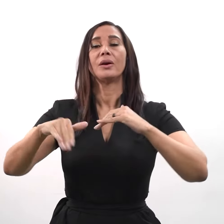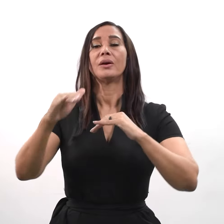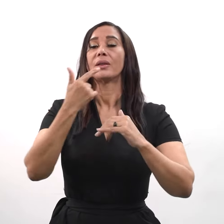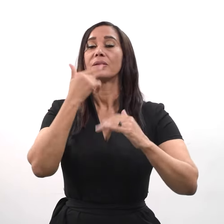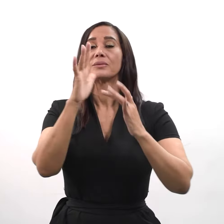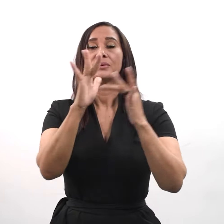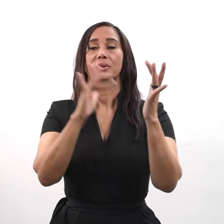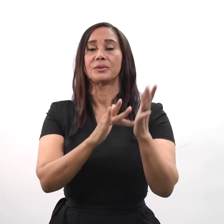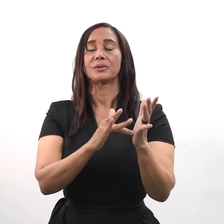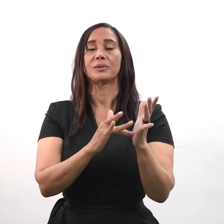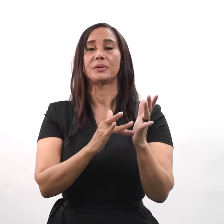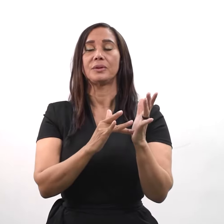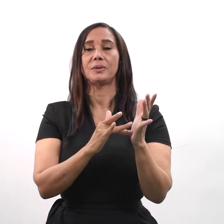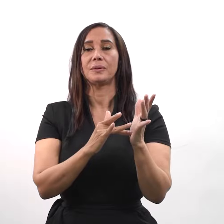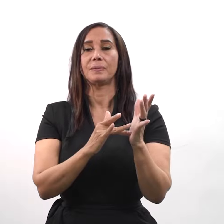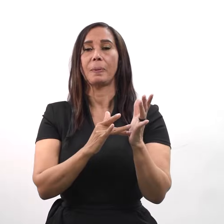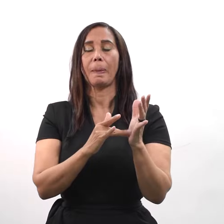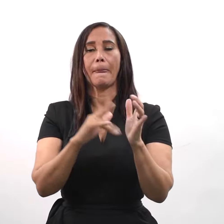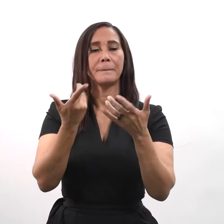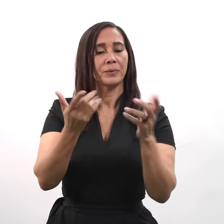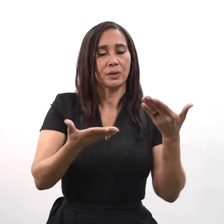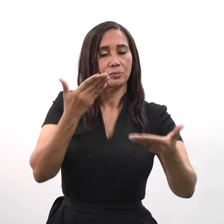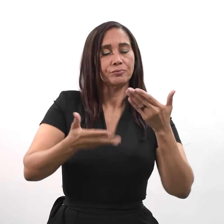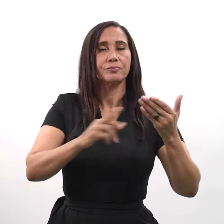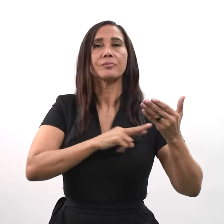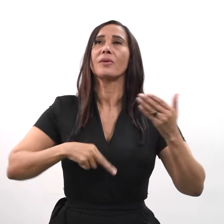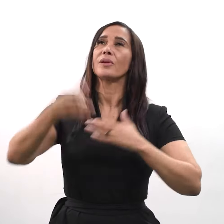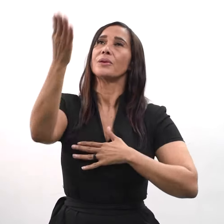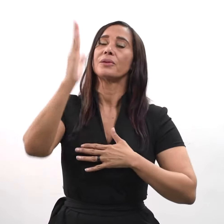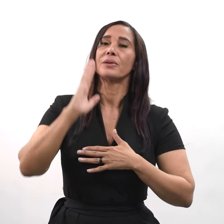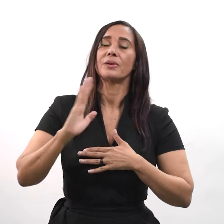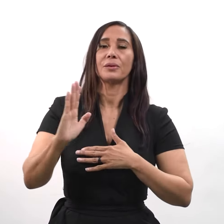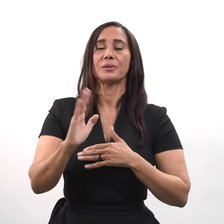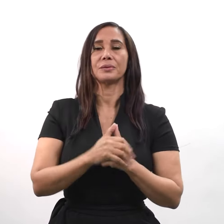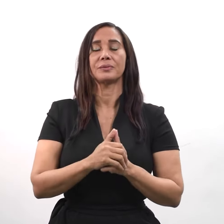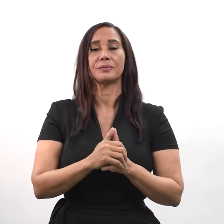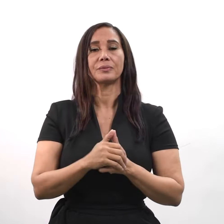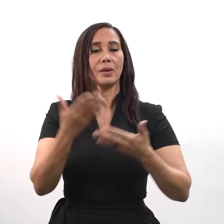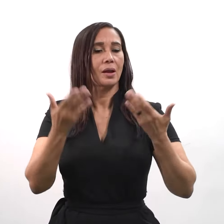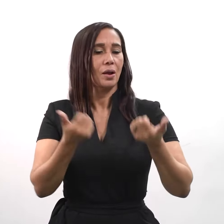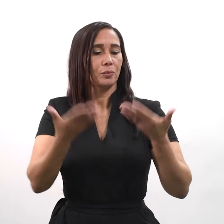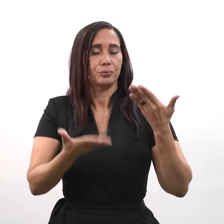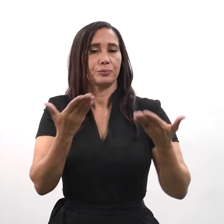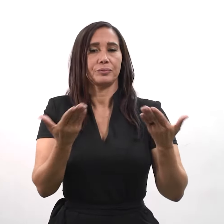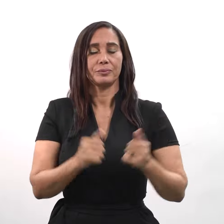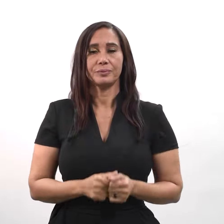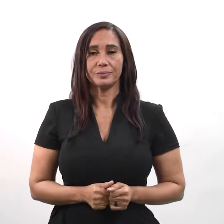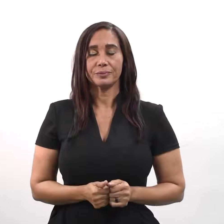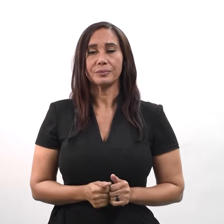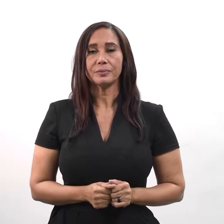Jesús ¿A qué se parece el reino de Dios? ¿A qué lo compararé? Se